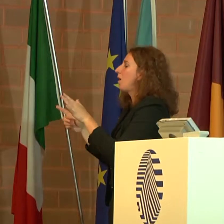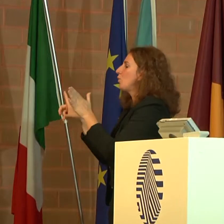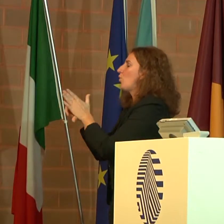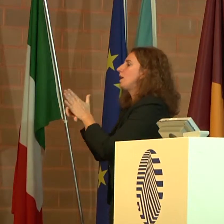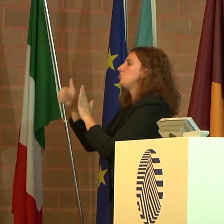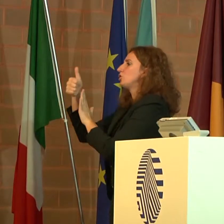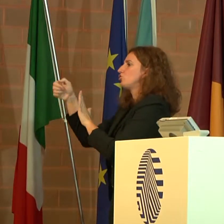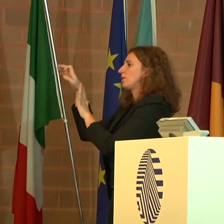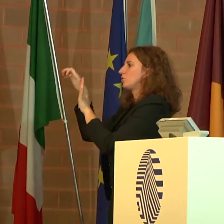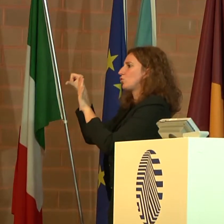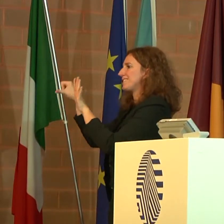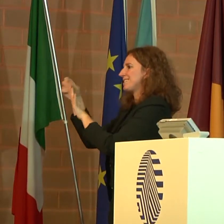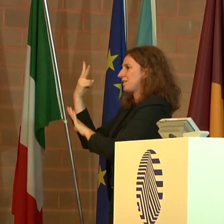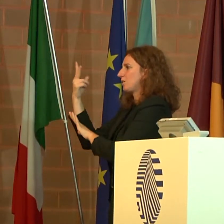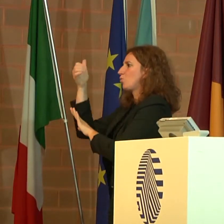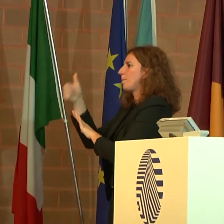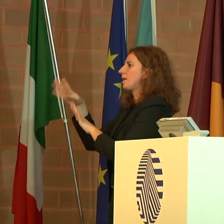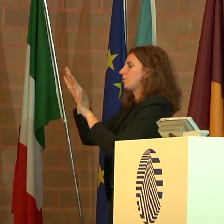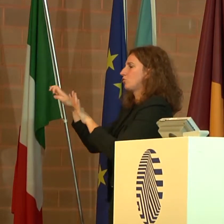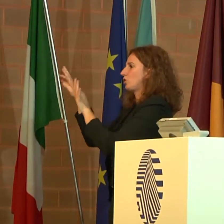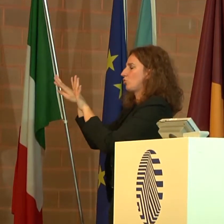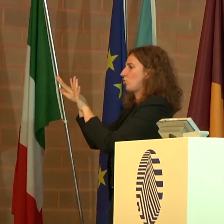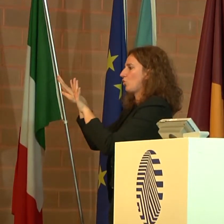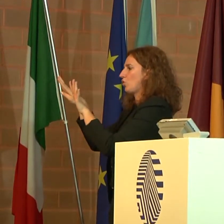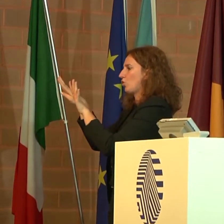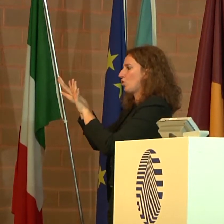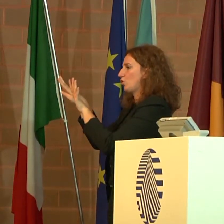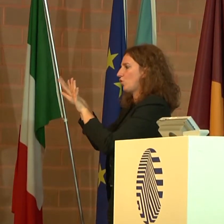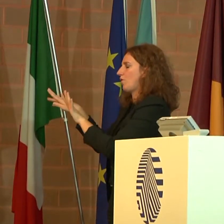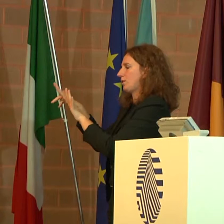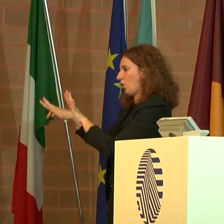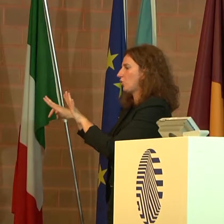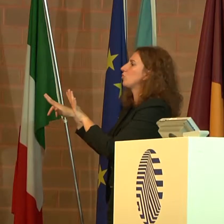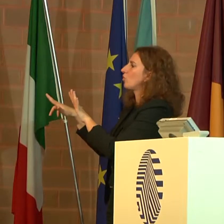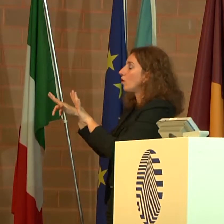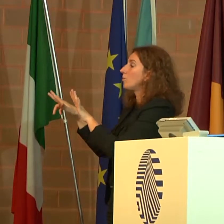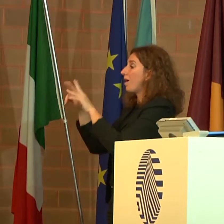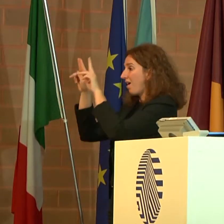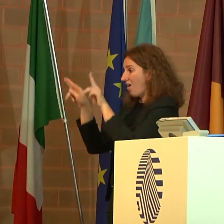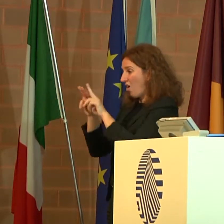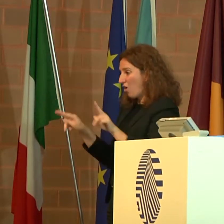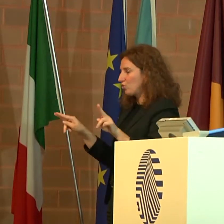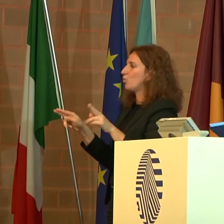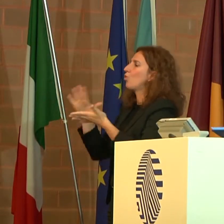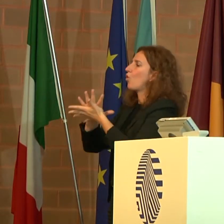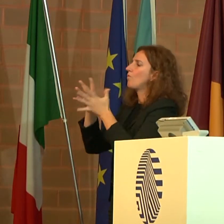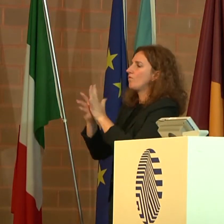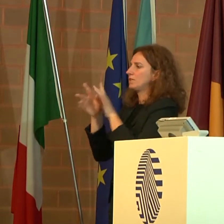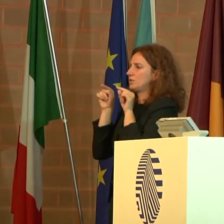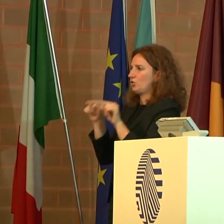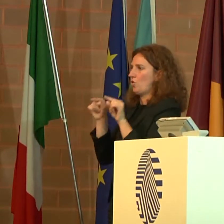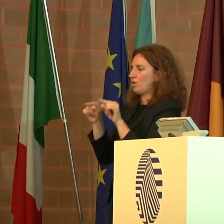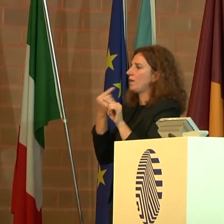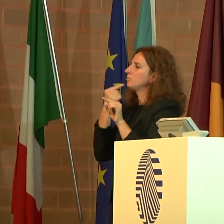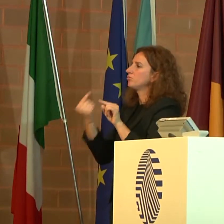162 del 98. Tuttavia è necessario ribadire, citando la Convenzione ONU, che la disabilità è un